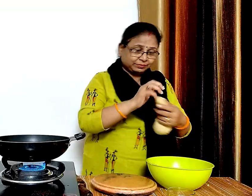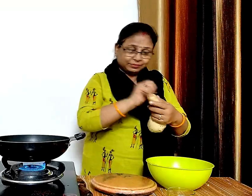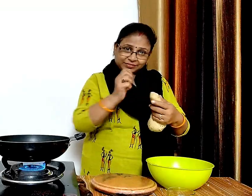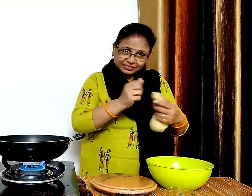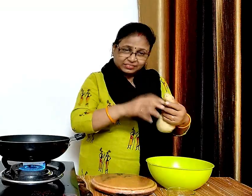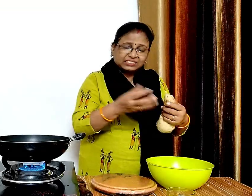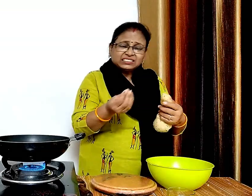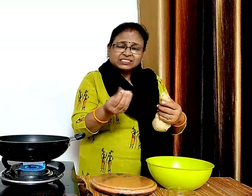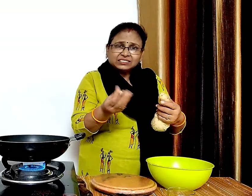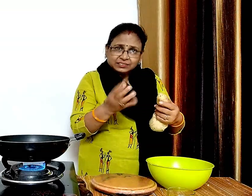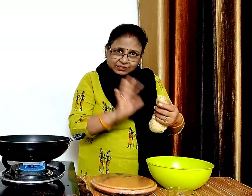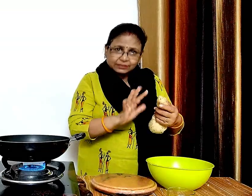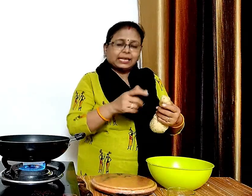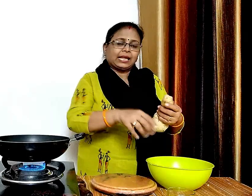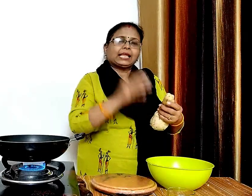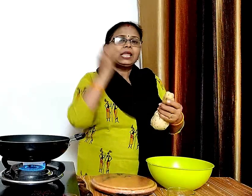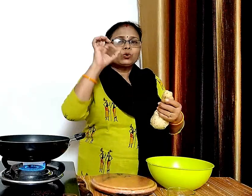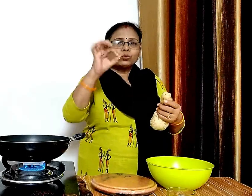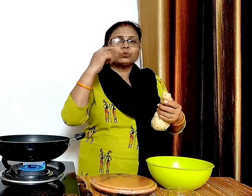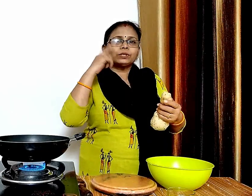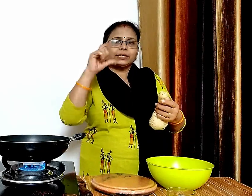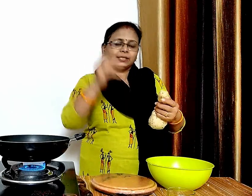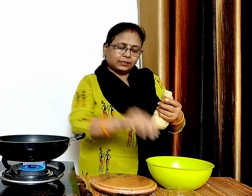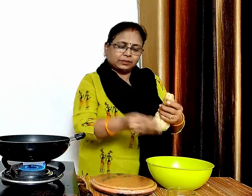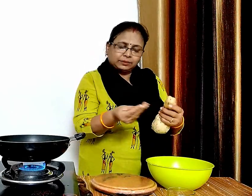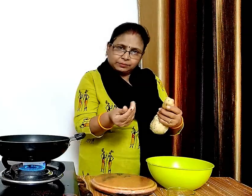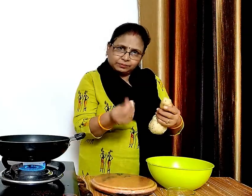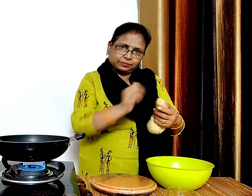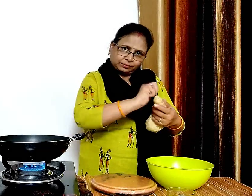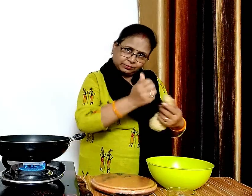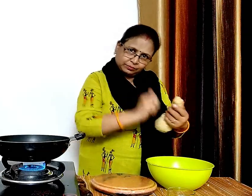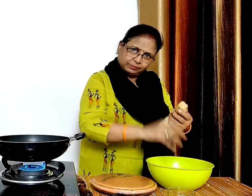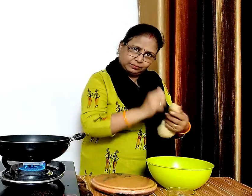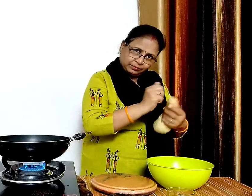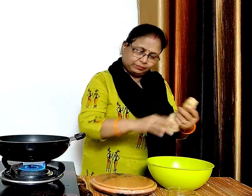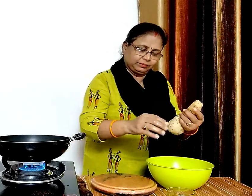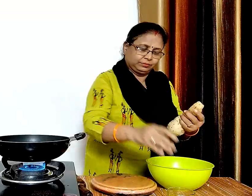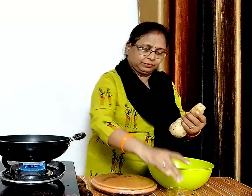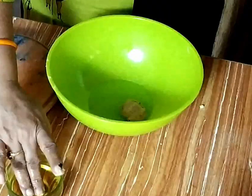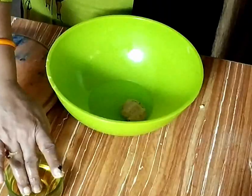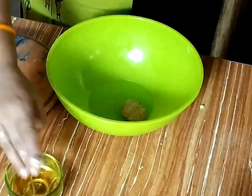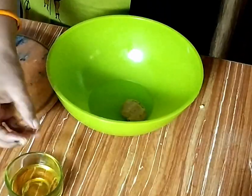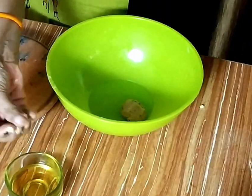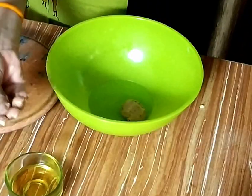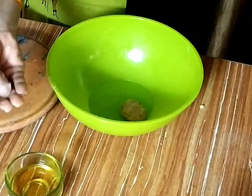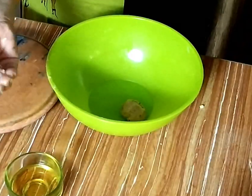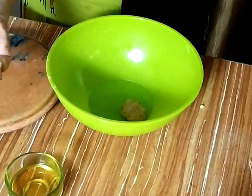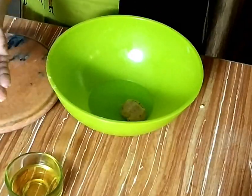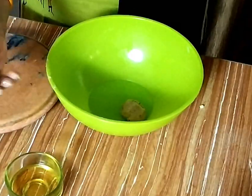अगर राटा आपके हाथ में छिपकने लगे तो आप हाथ में थोड़ा सा तेल ले सकते हैं और फिर इसकी लोईया बना सकते हैं